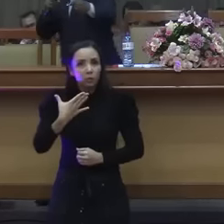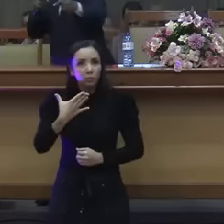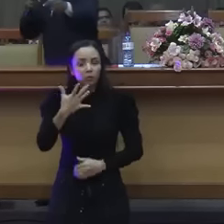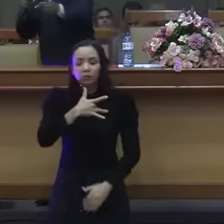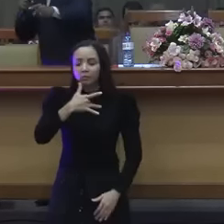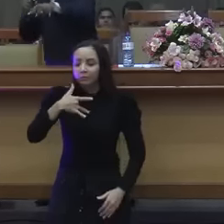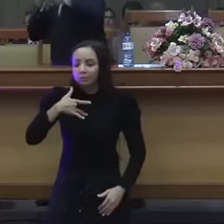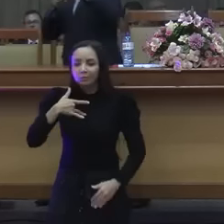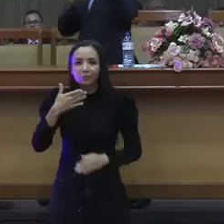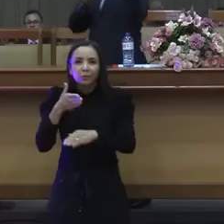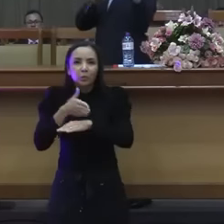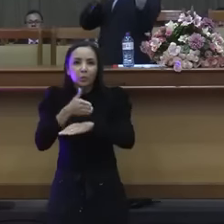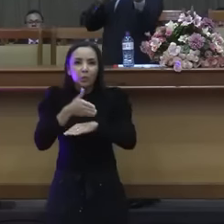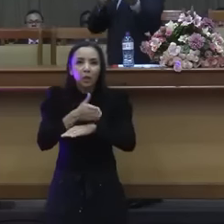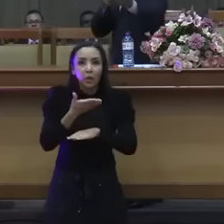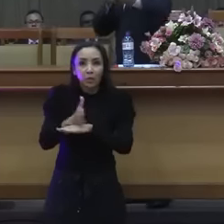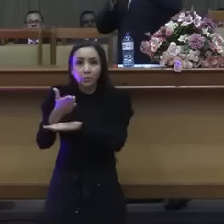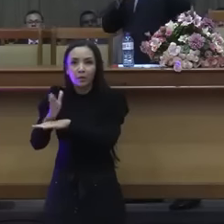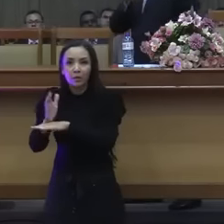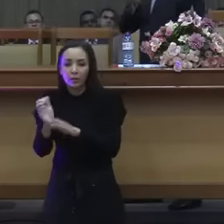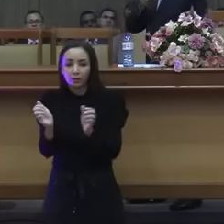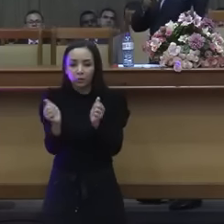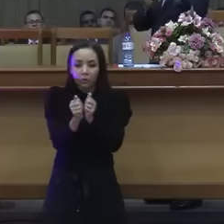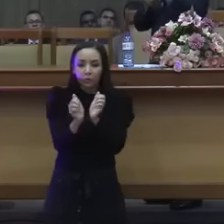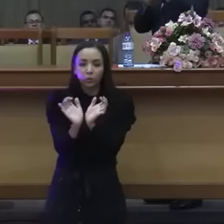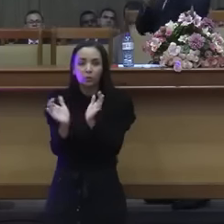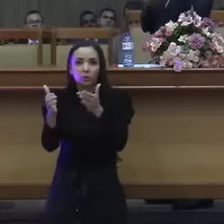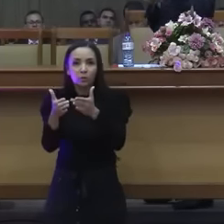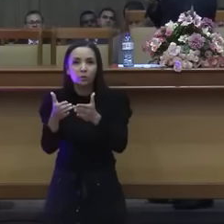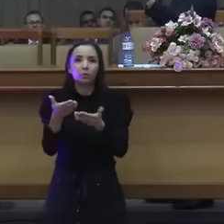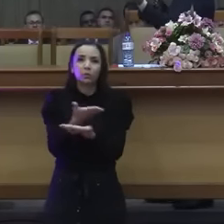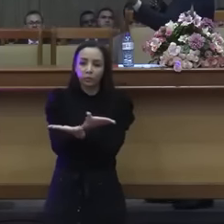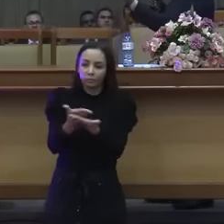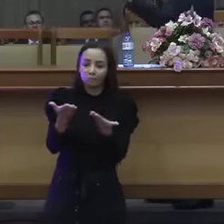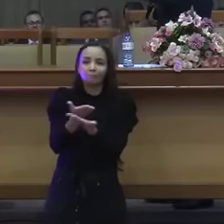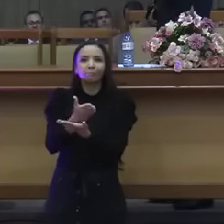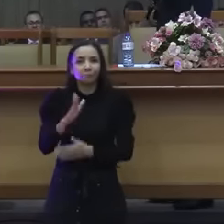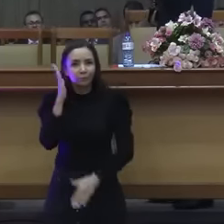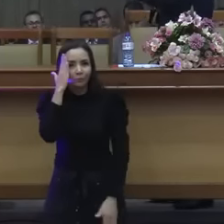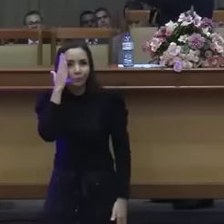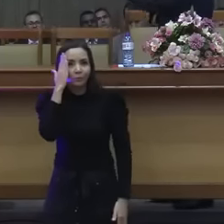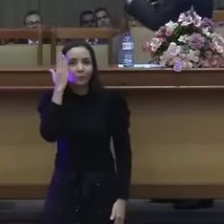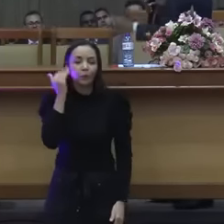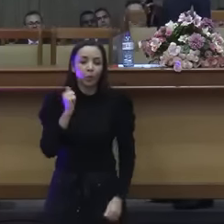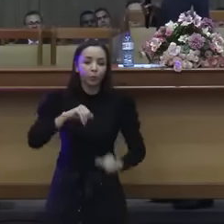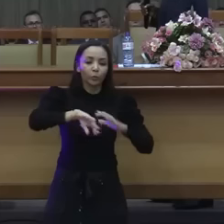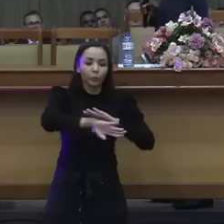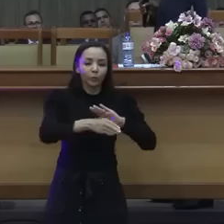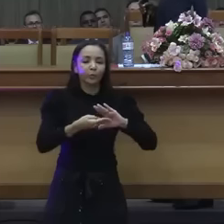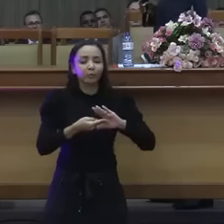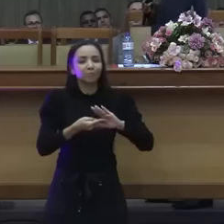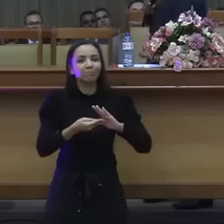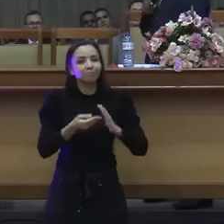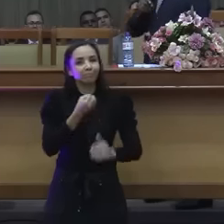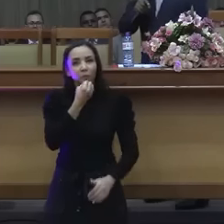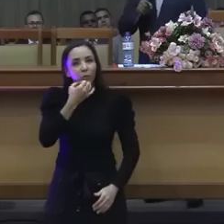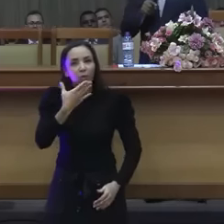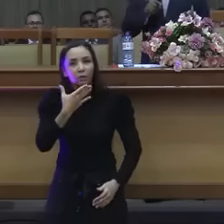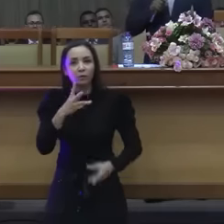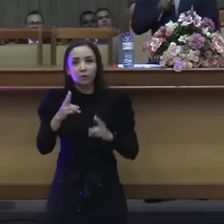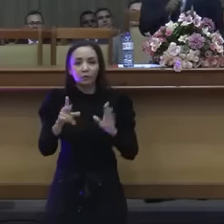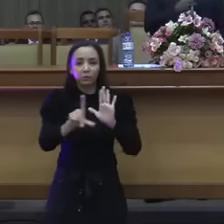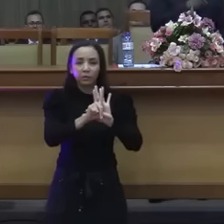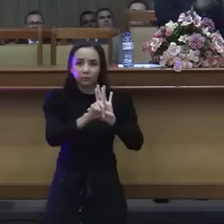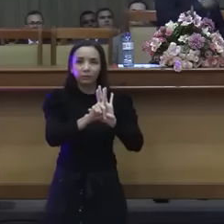comunidade e se não tem lei, mas aquela comunidade já segue aquele costume, aquele costume se tornou o quê? Uma lei.